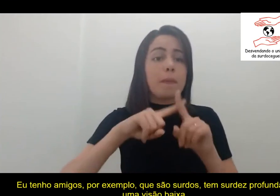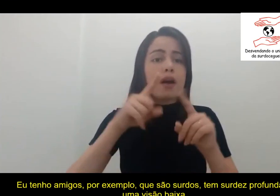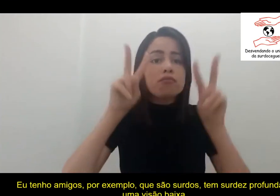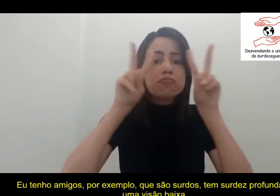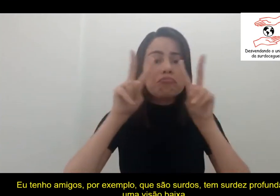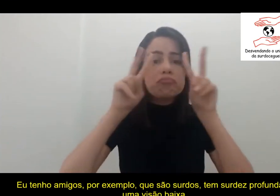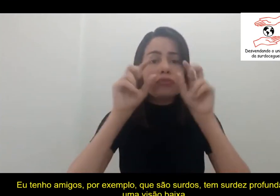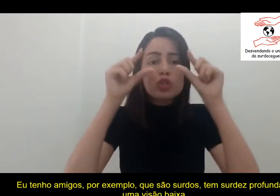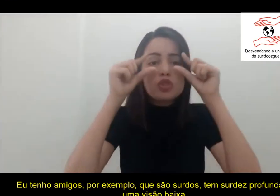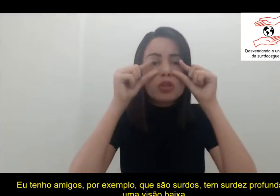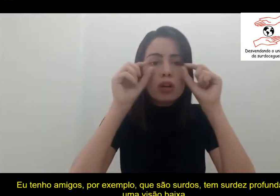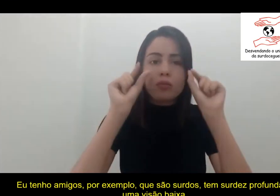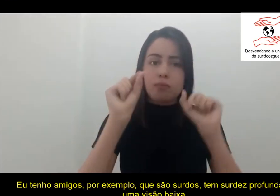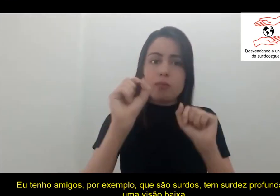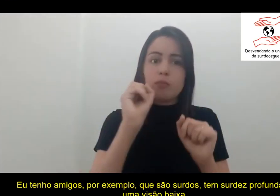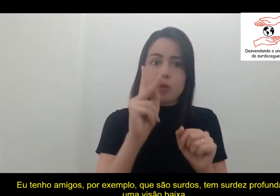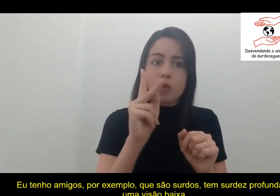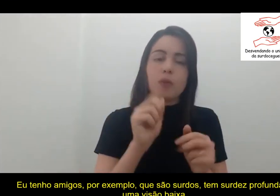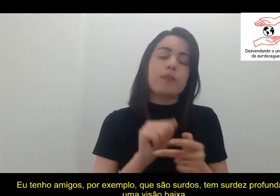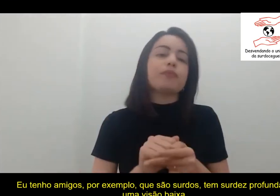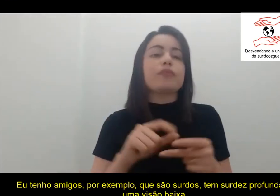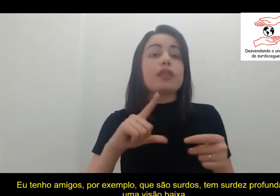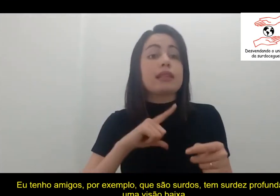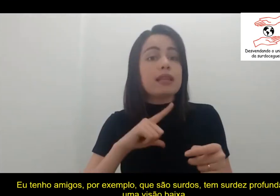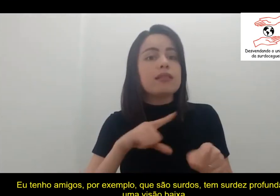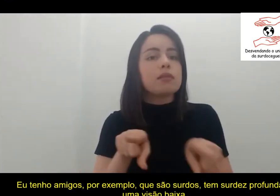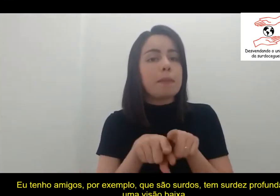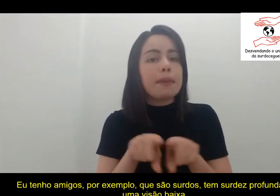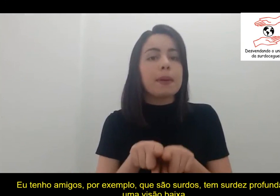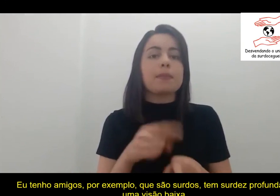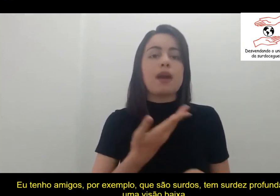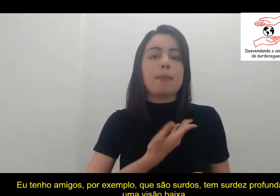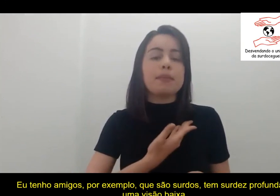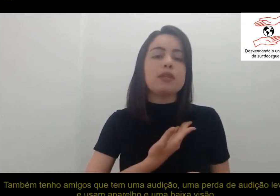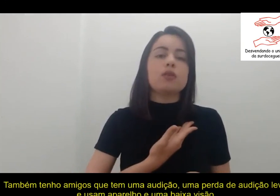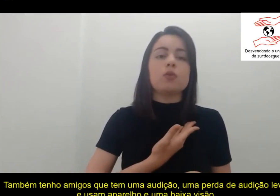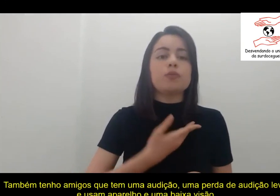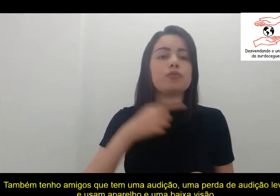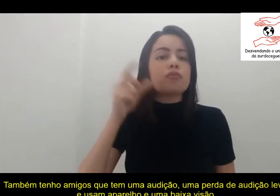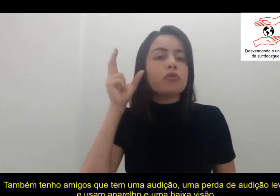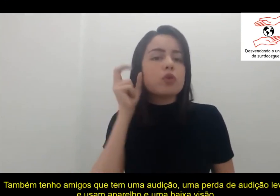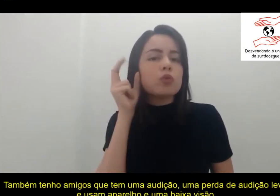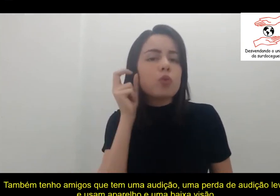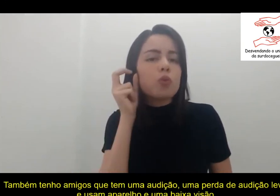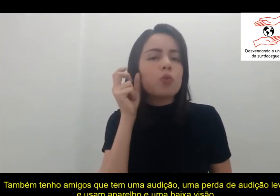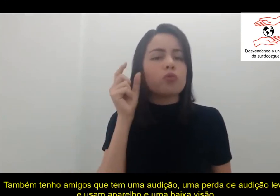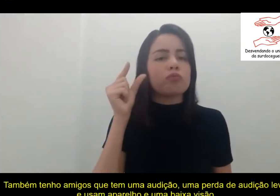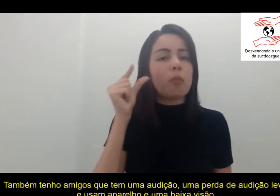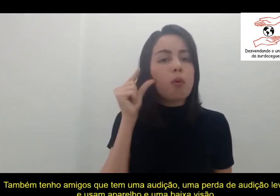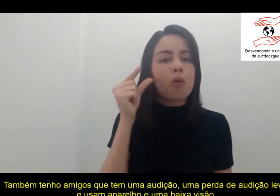profunda e uma visão baixa. Também tenho amigos que têm